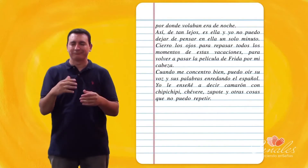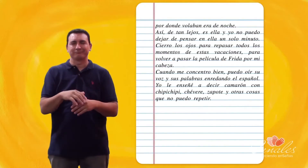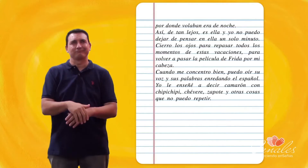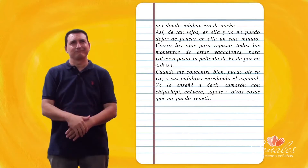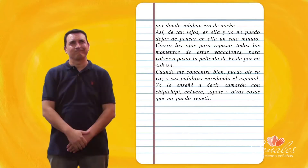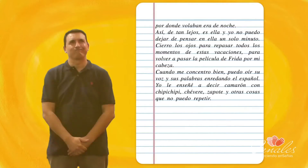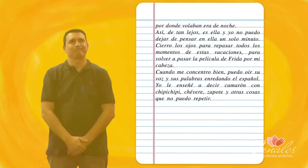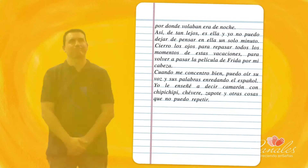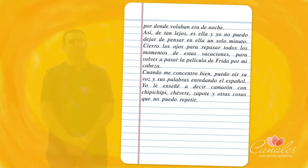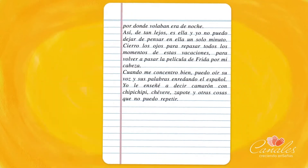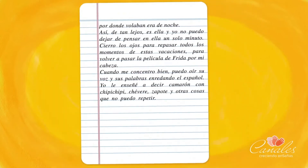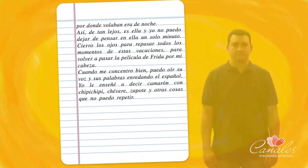no puedo repetir